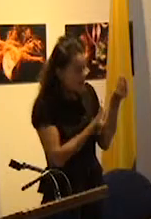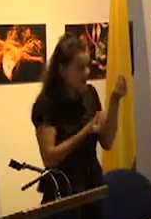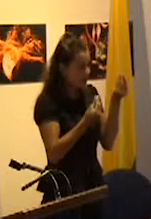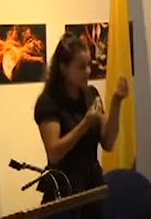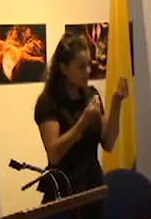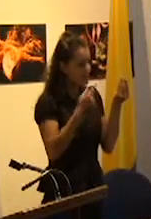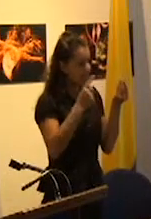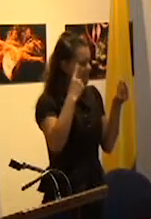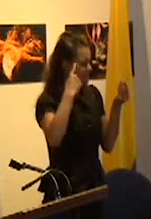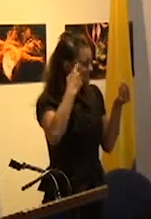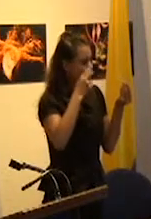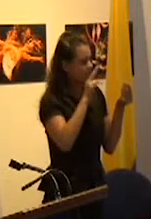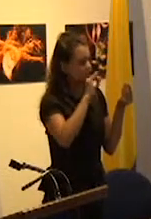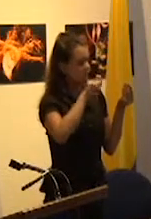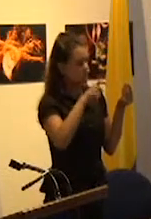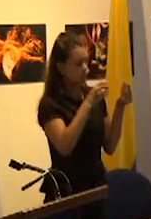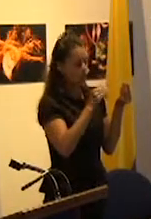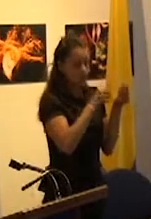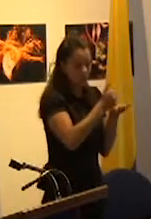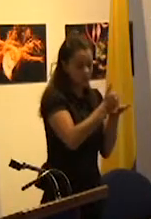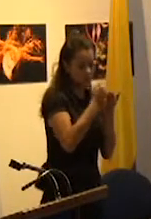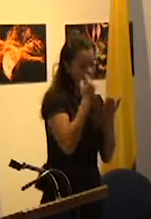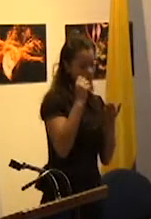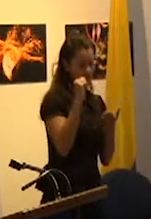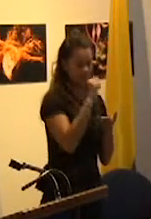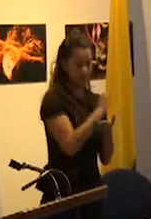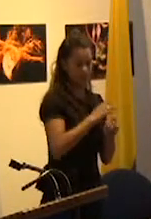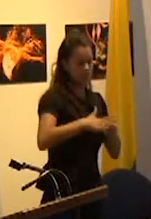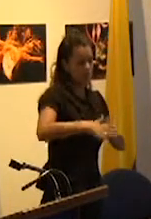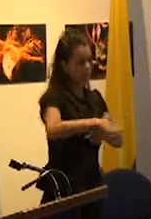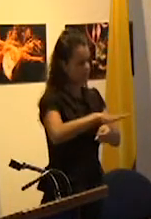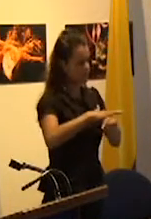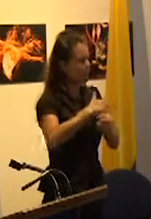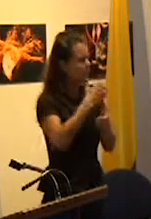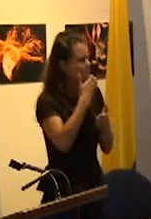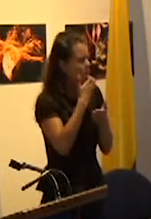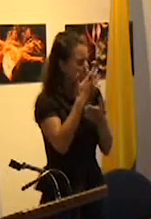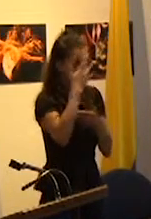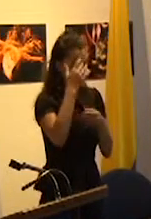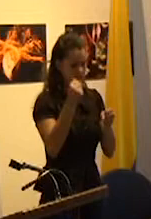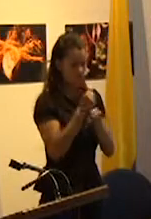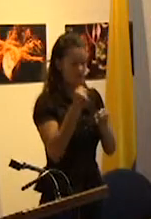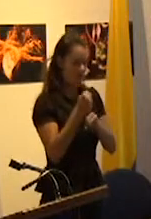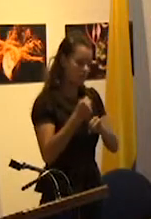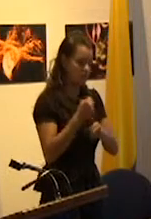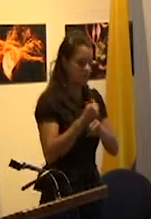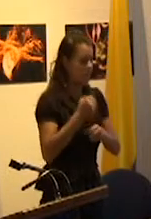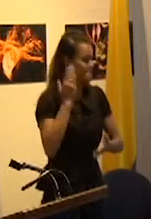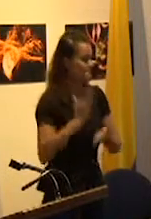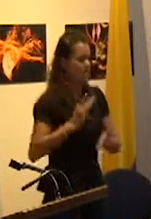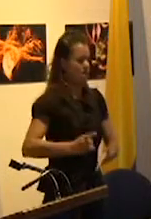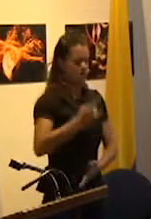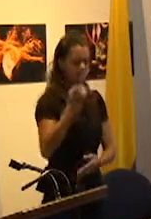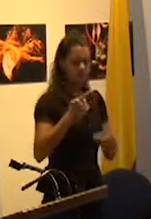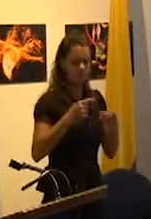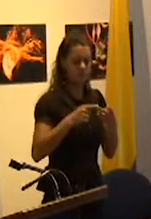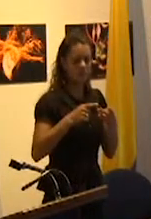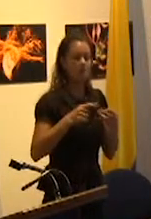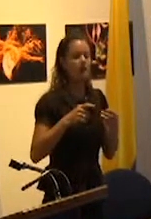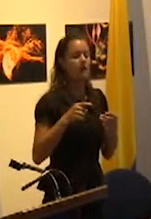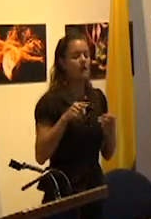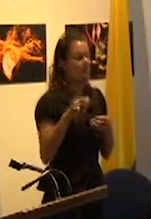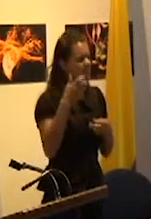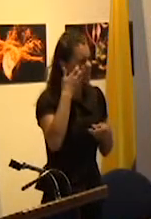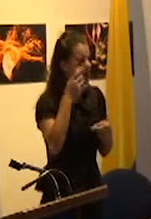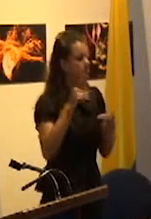permitió tratar todo un conjunto de situaciones como por ejemplo los accidentes de trabajo la enfermedad la